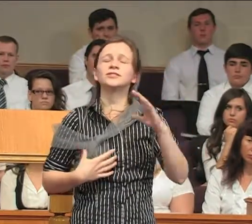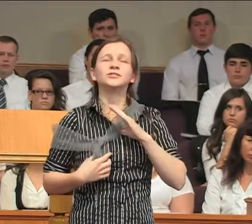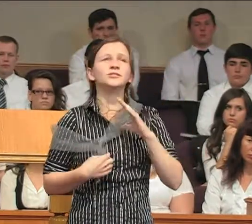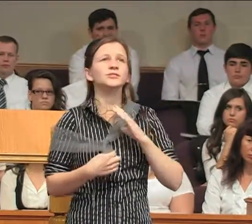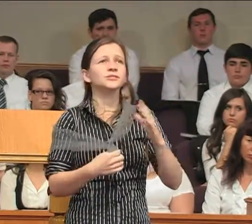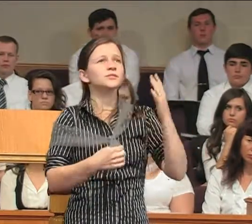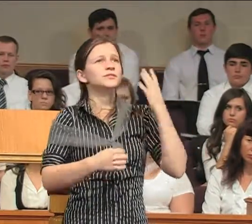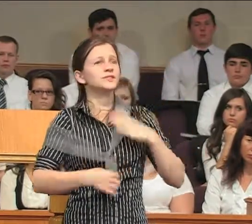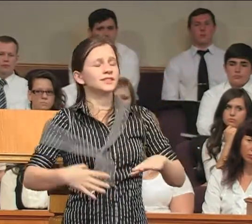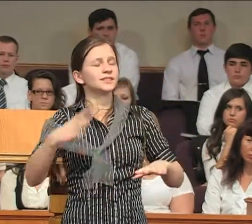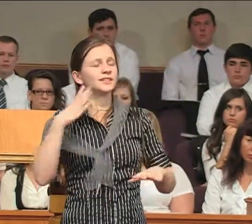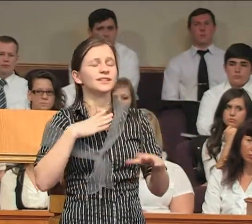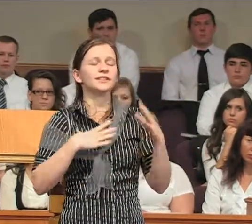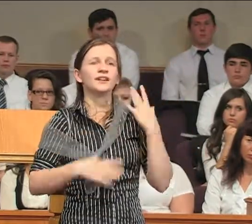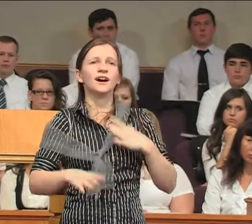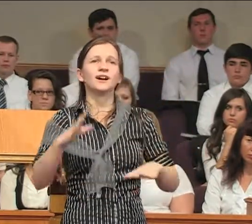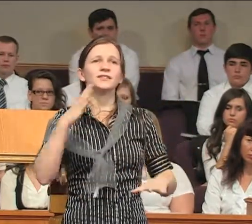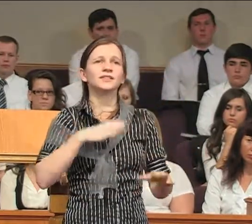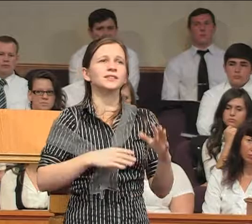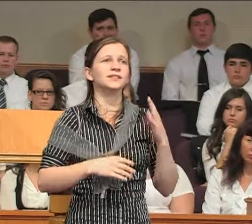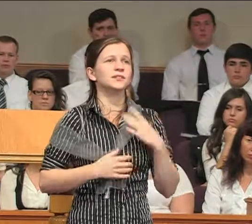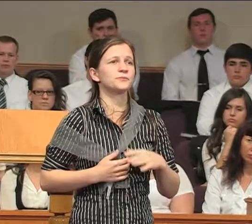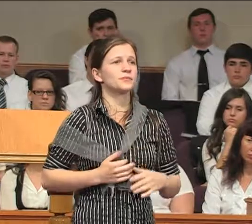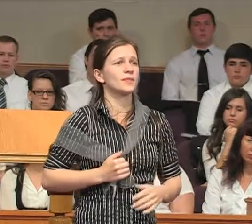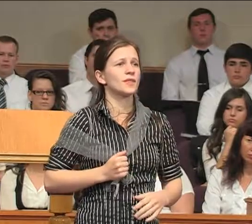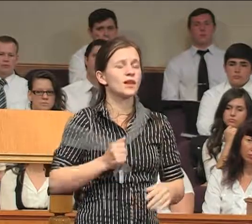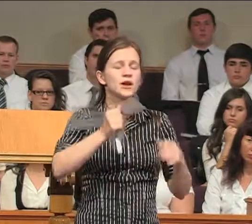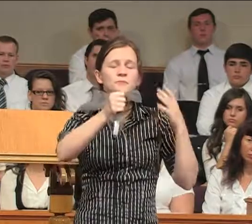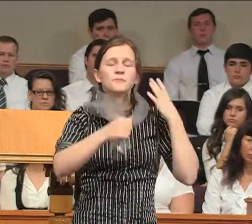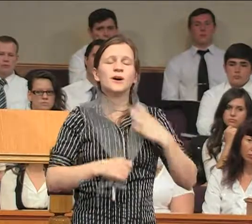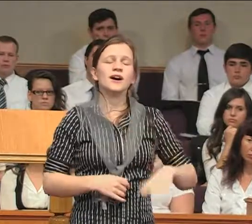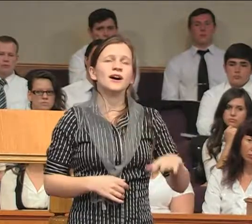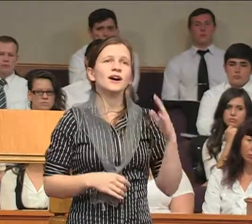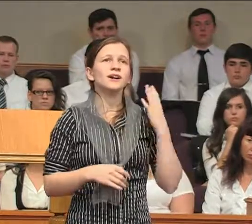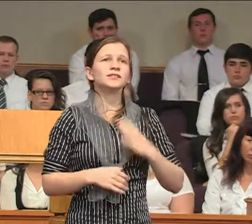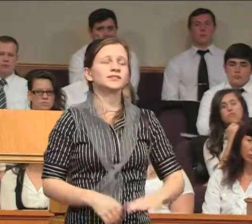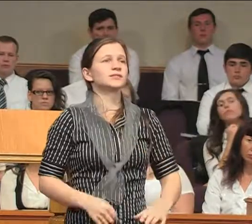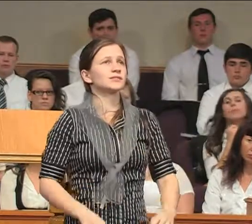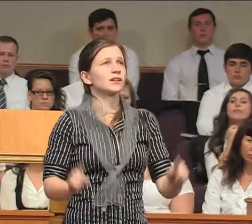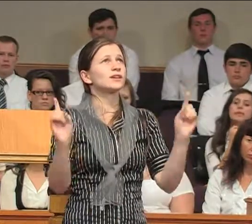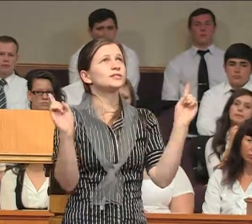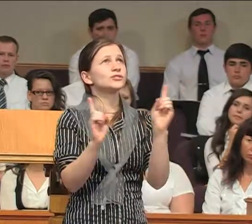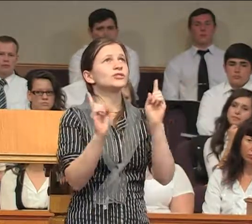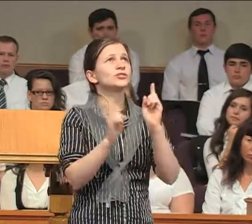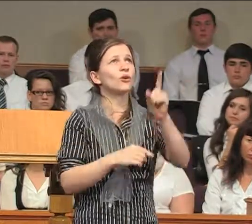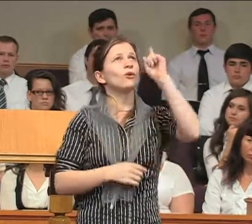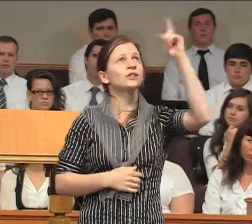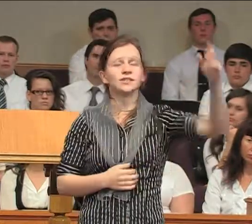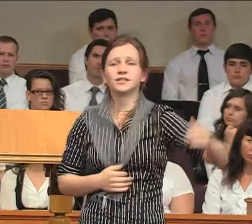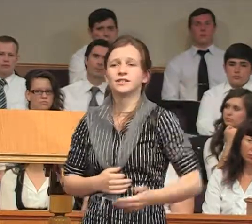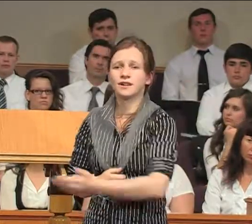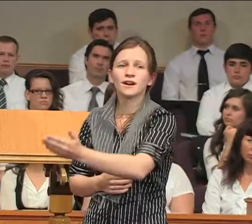были рады, Ожидая, что и я